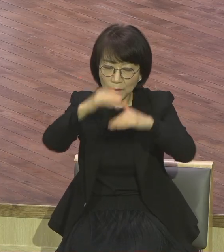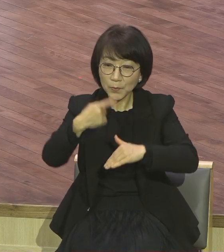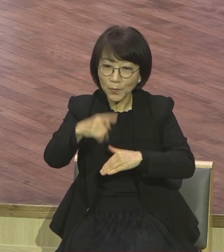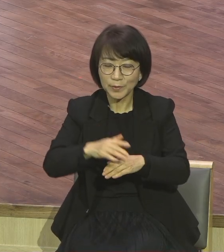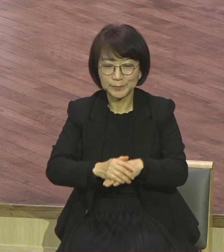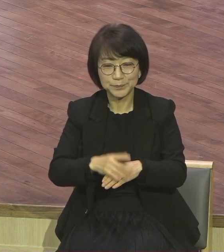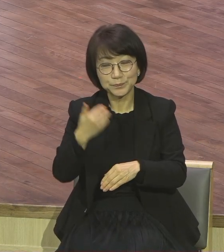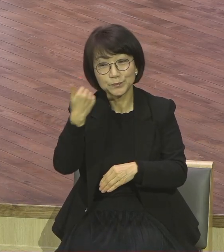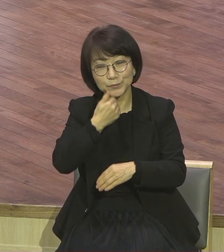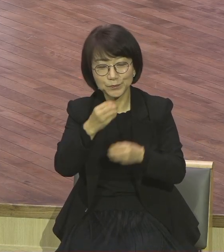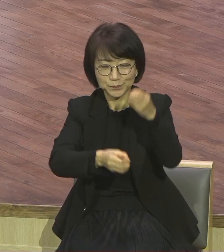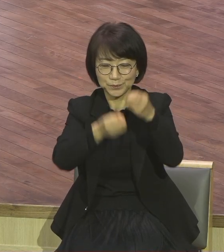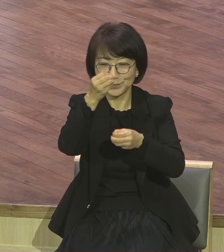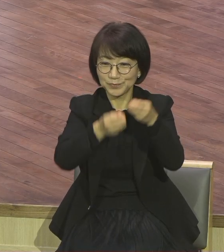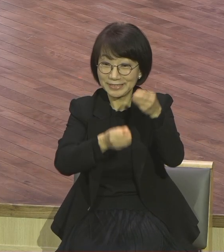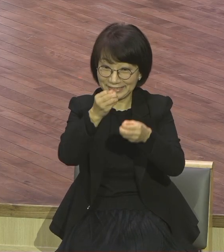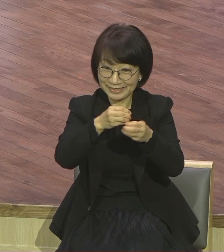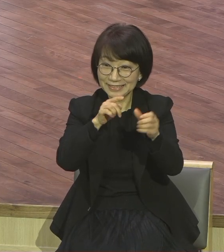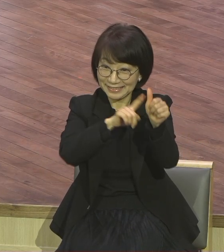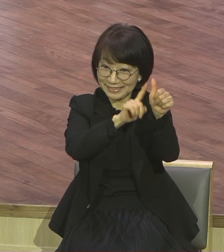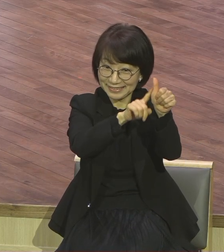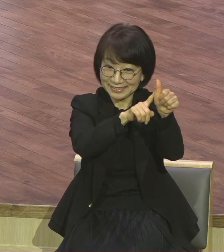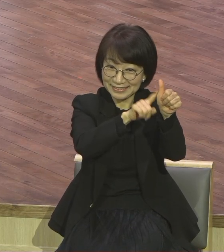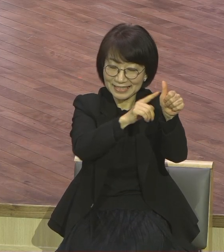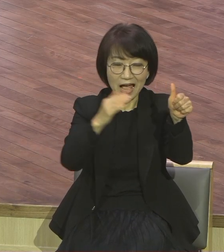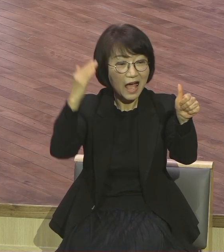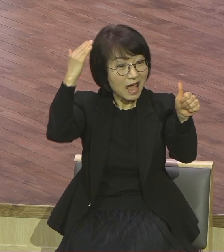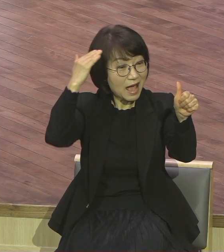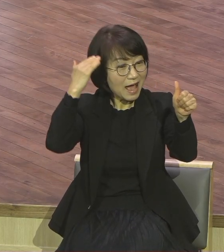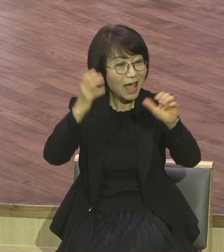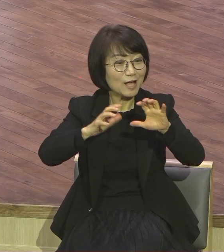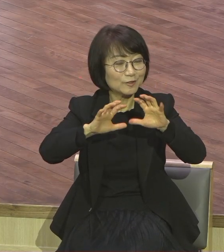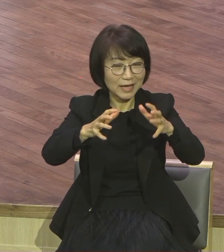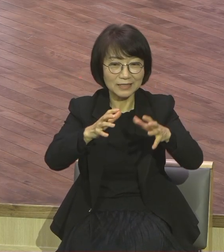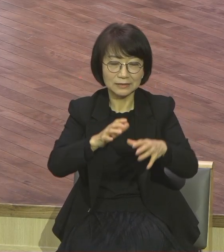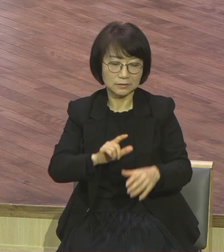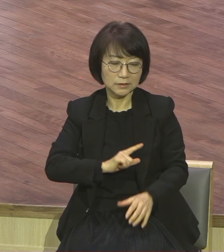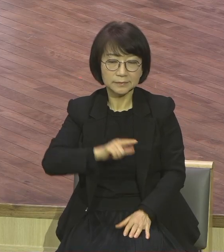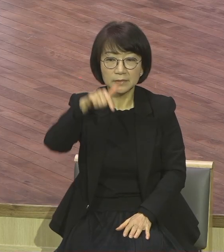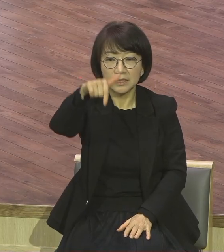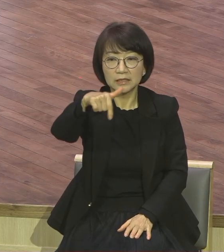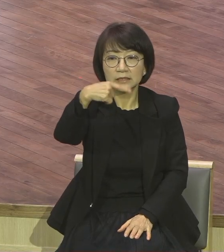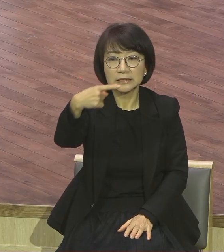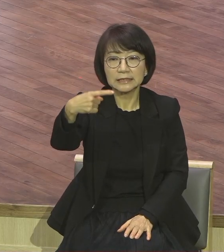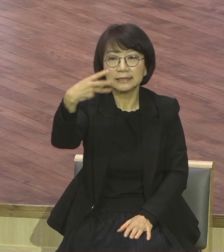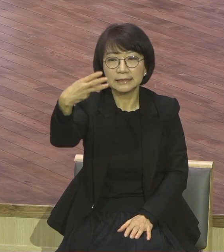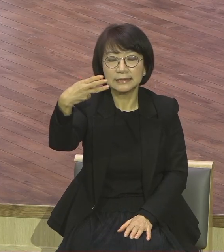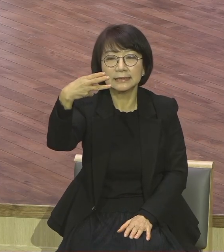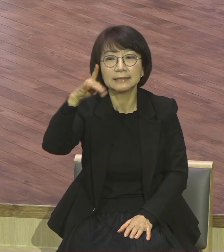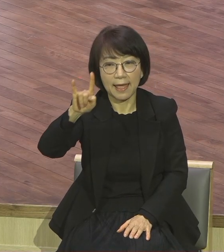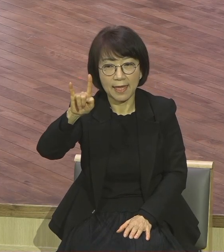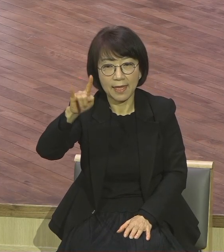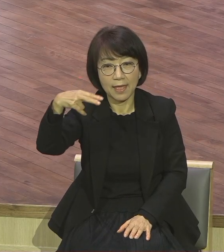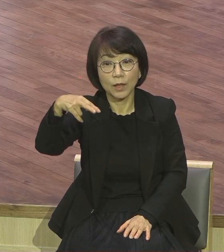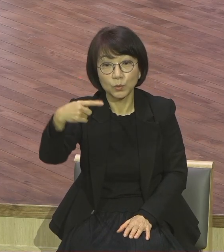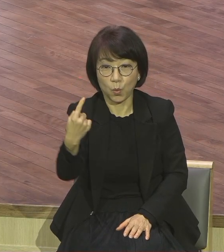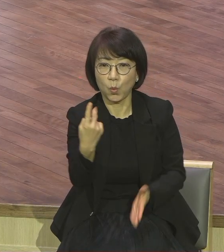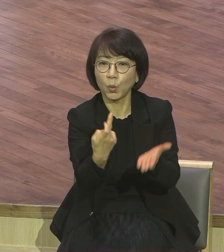한국에는 그래도라는 책이 있다고 우겼습니다. 그래도라는